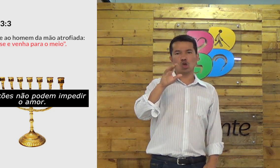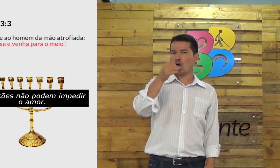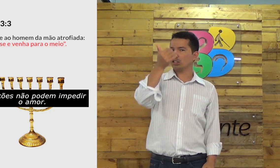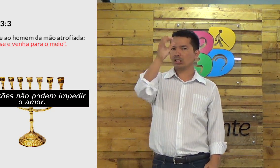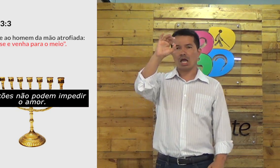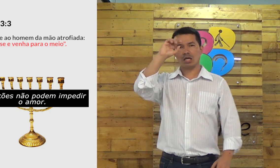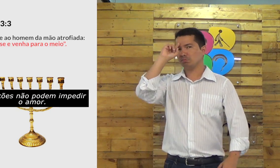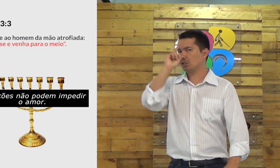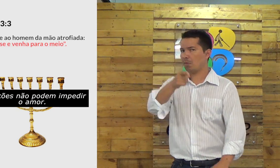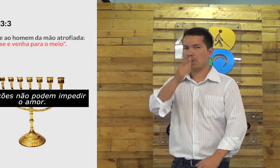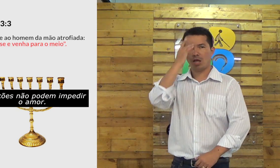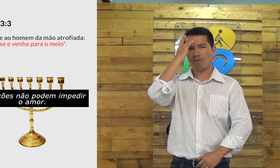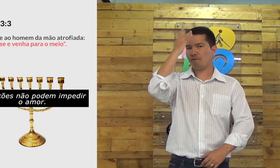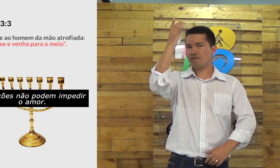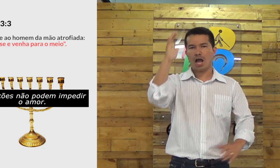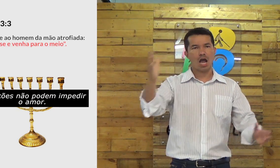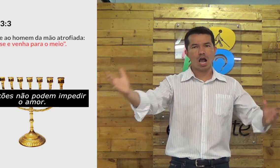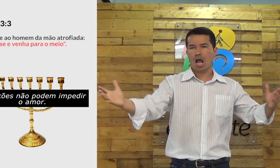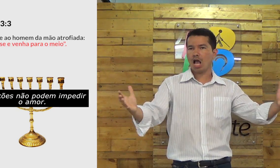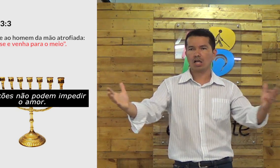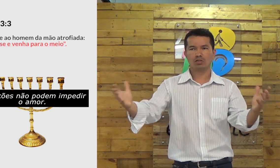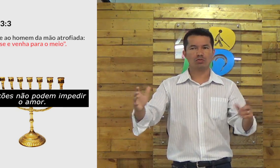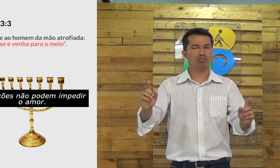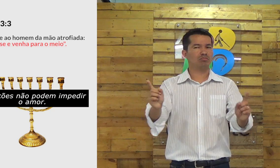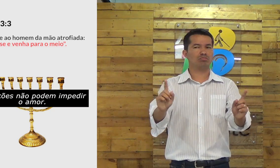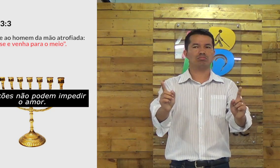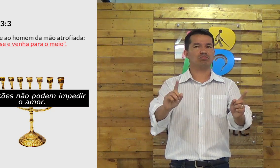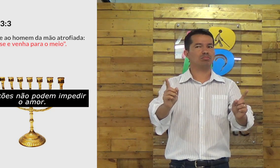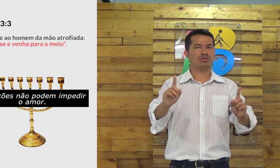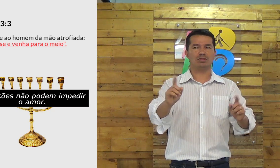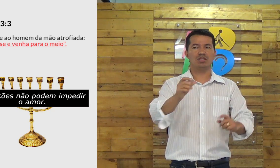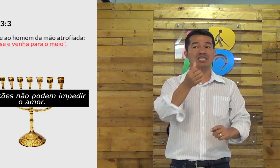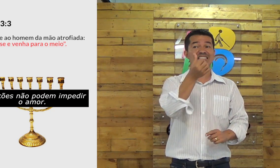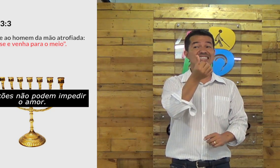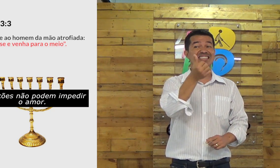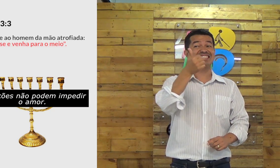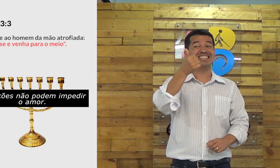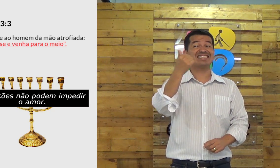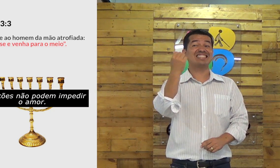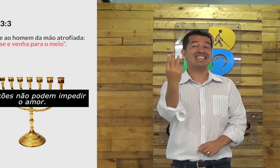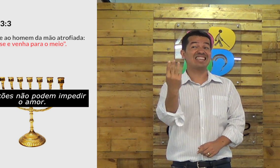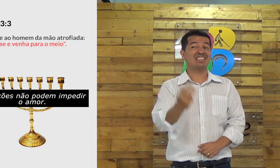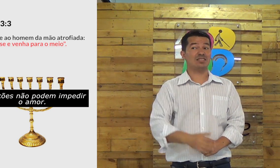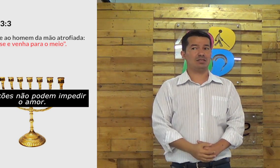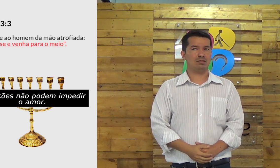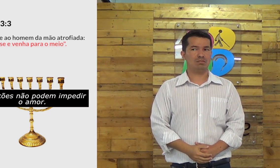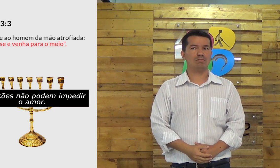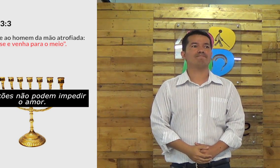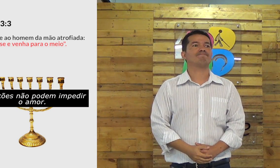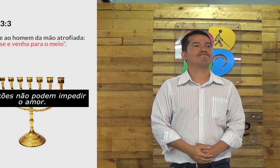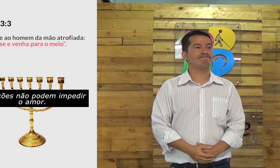pessoas falam não pastor porque os 10 mandamentos são os fáceis não na verdade são 613